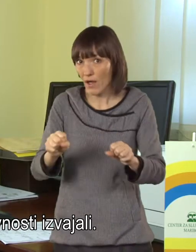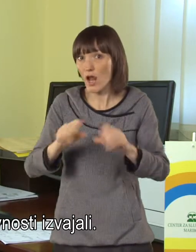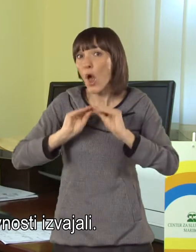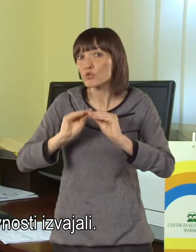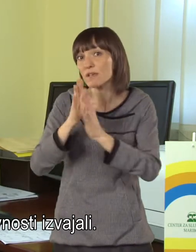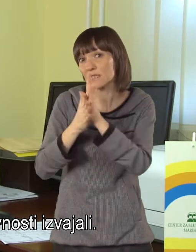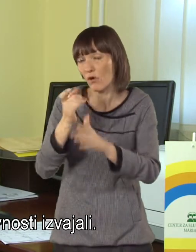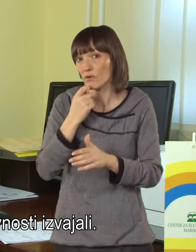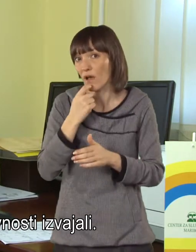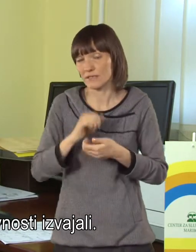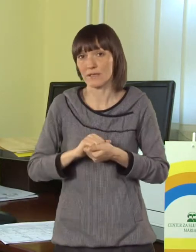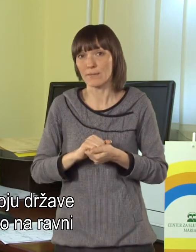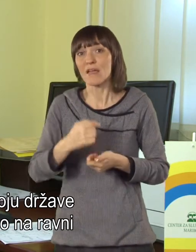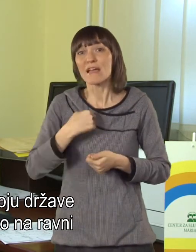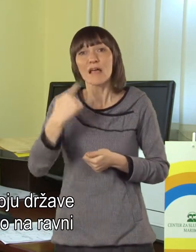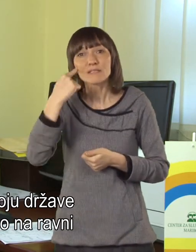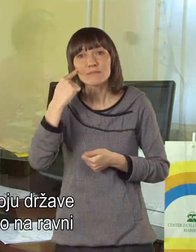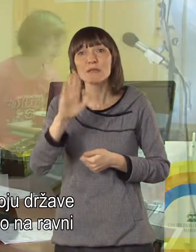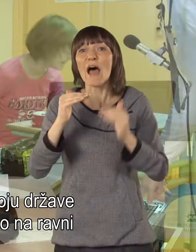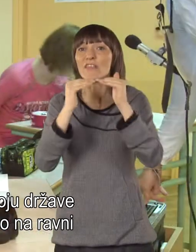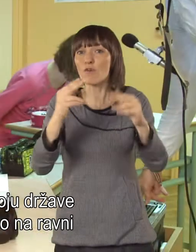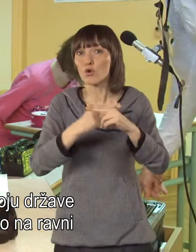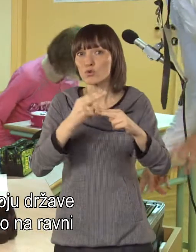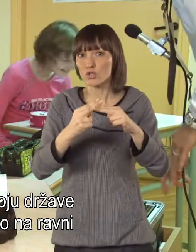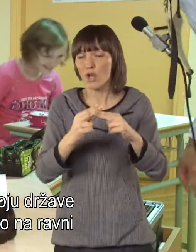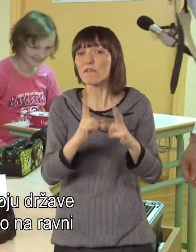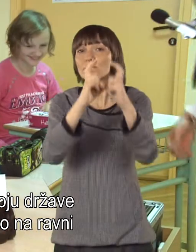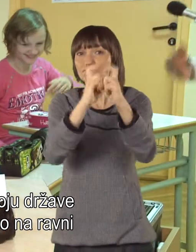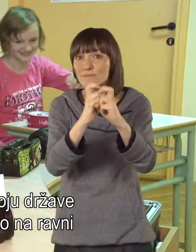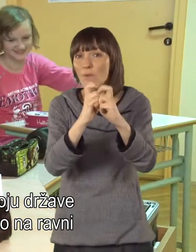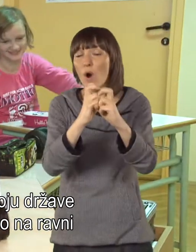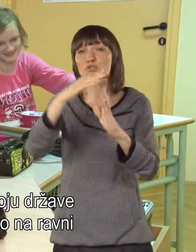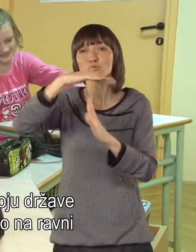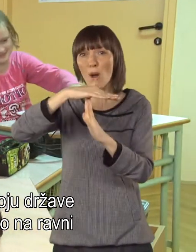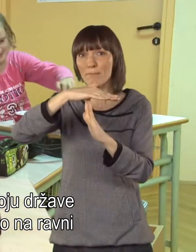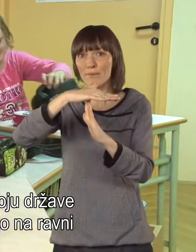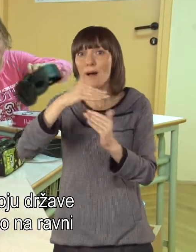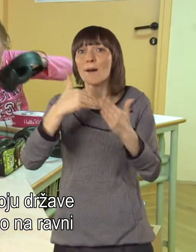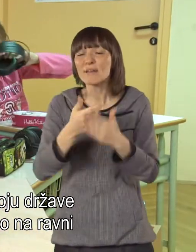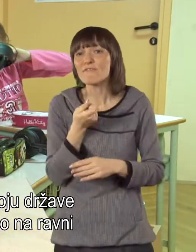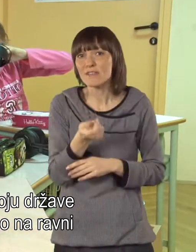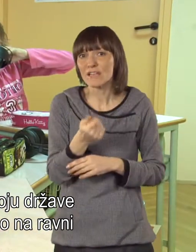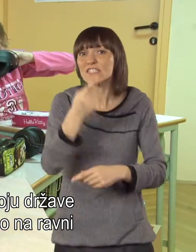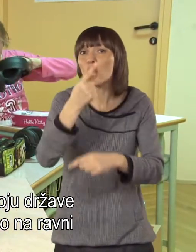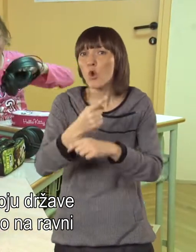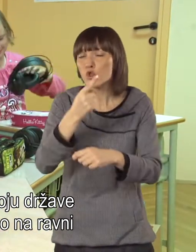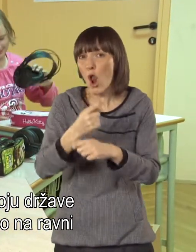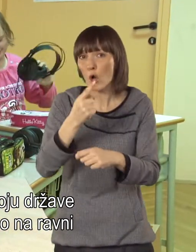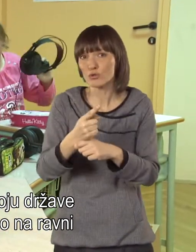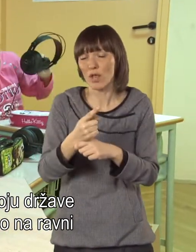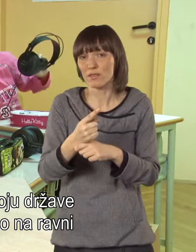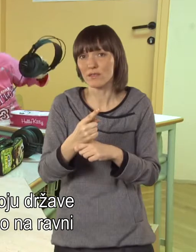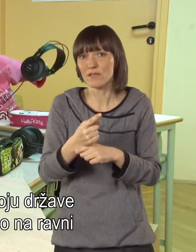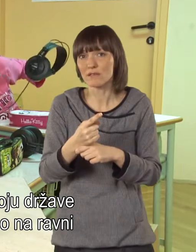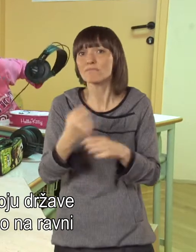aktivnosti izvajali. Jaz mislim, da se na nivoju države dosti krat ustavi prav pri financiranju